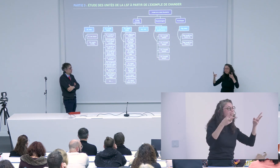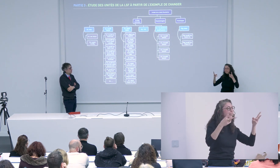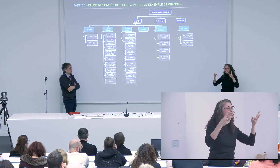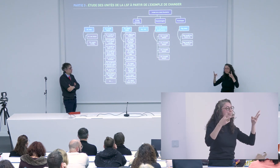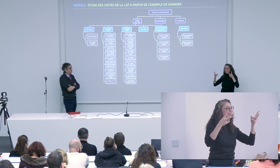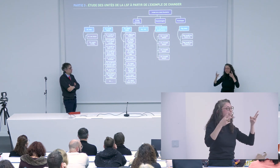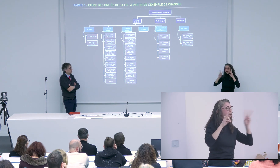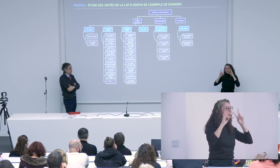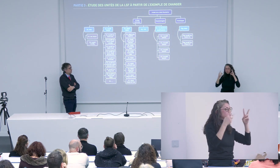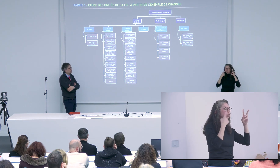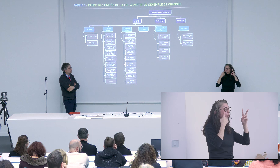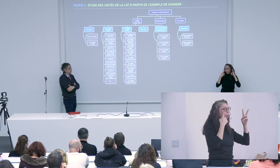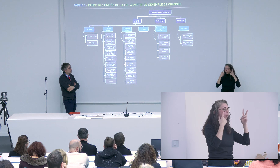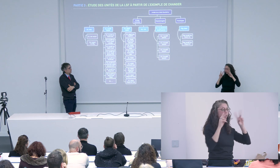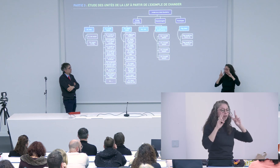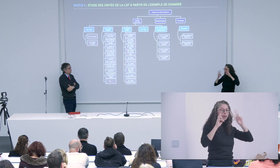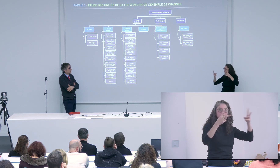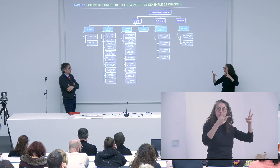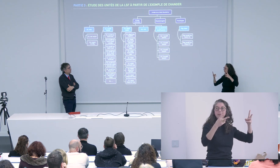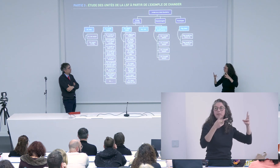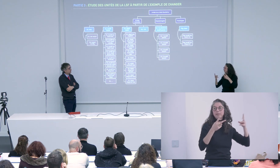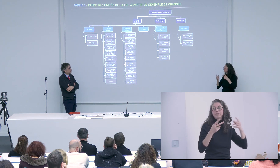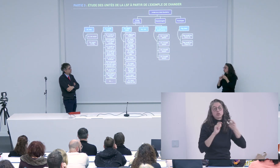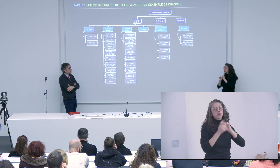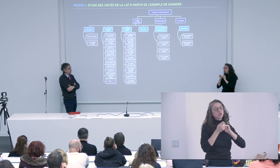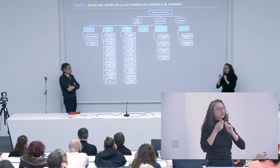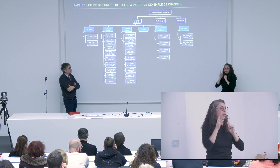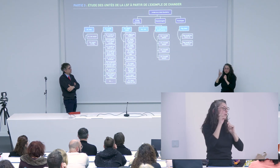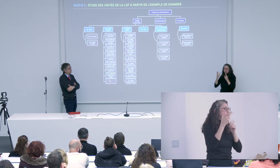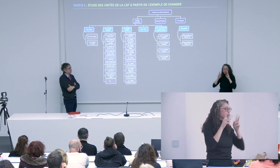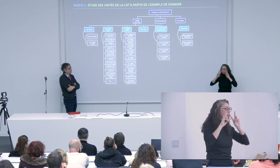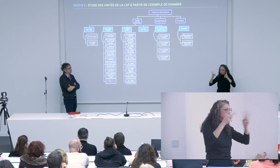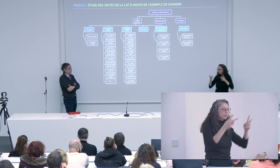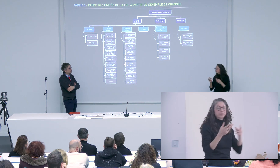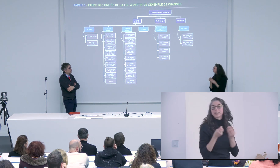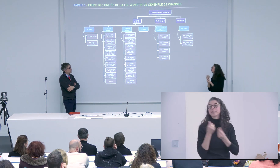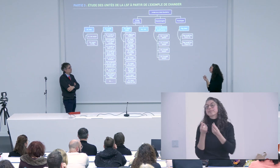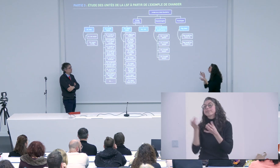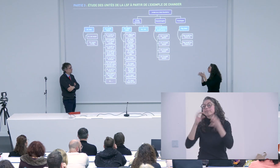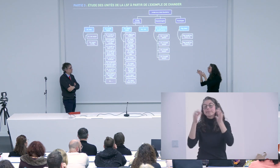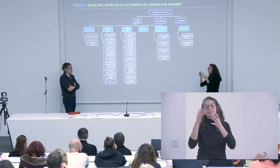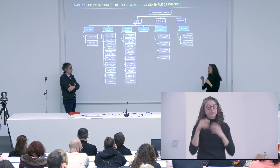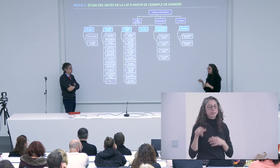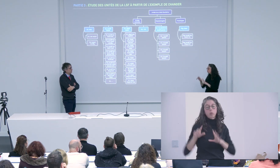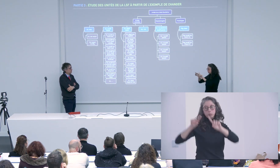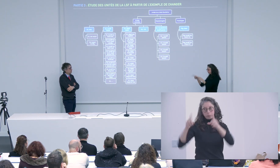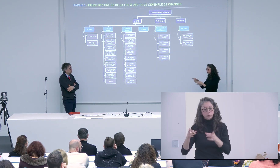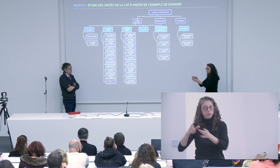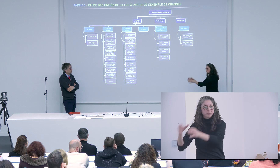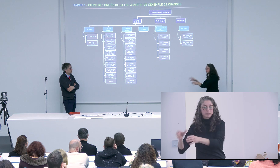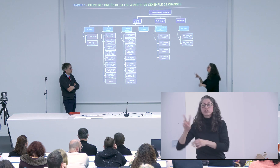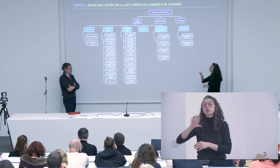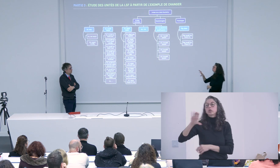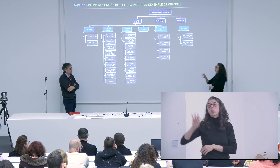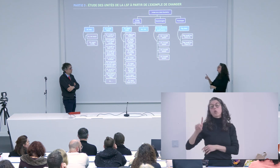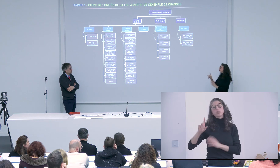c'était un petit peu des jeux donc par exemple changer d'habitude par exemple changer d'habitude avec les deux mains au lieu d'une